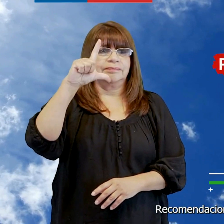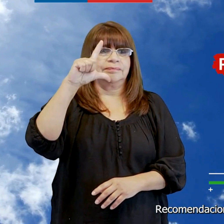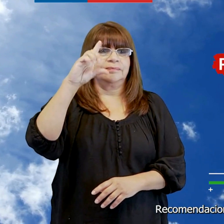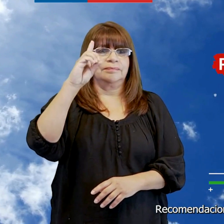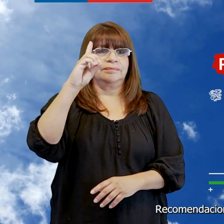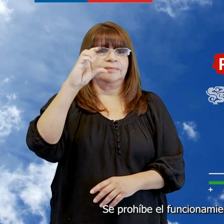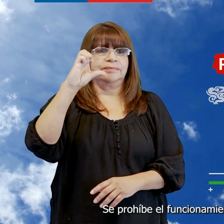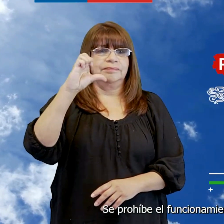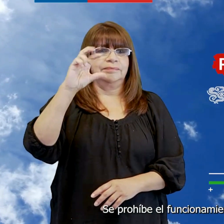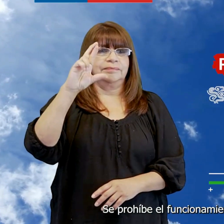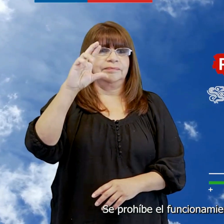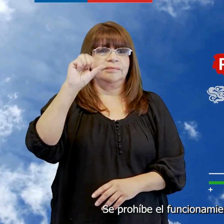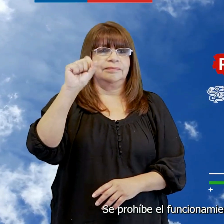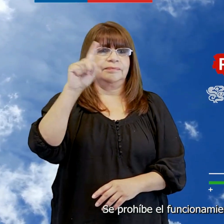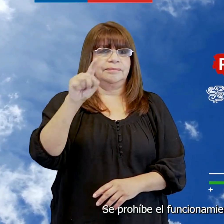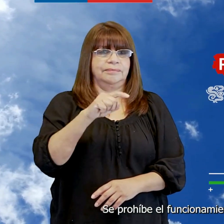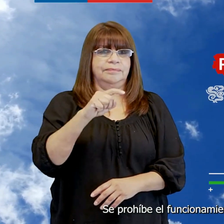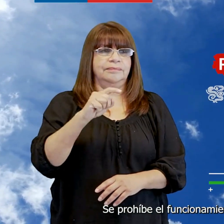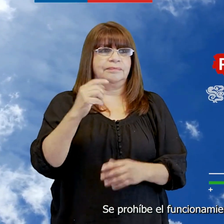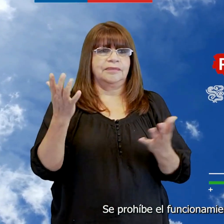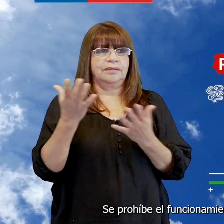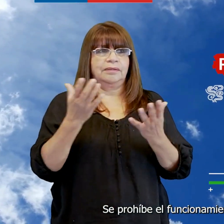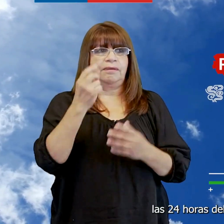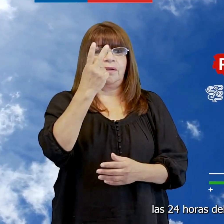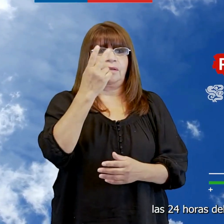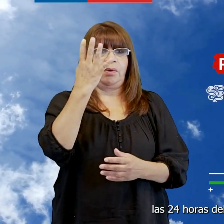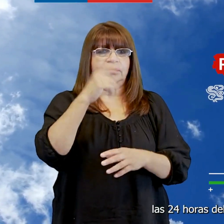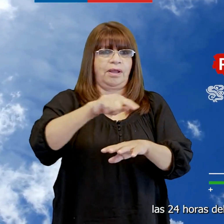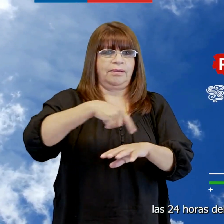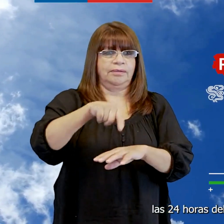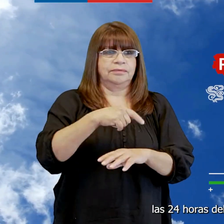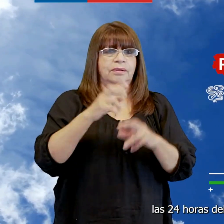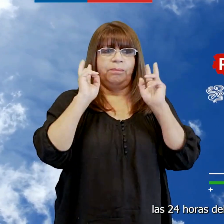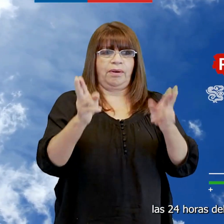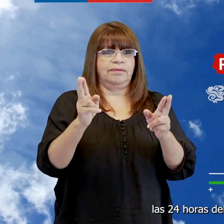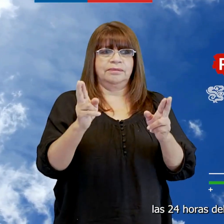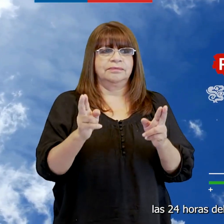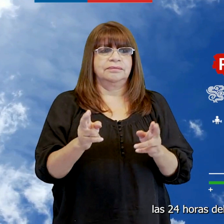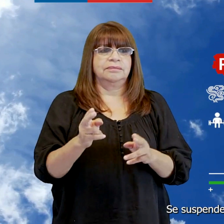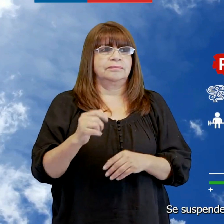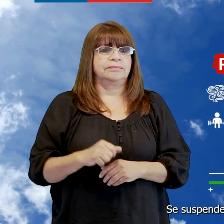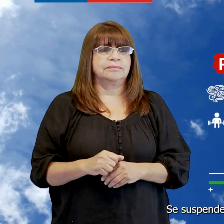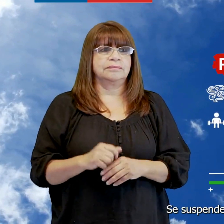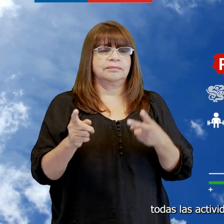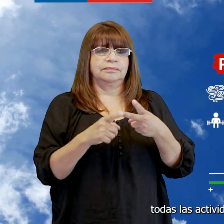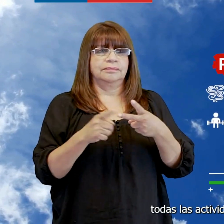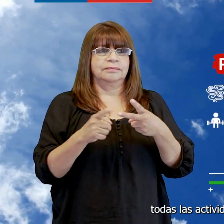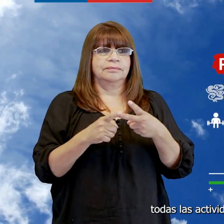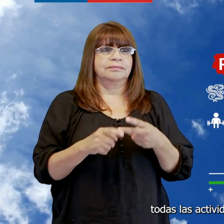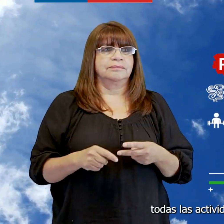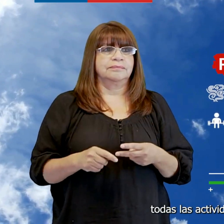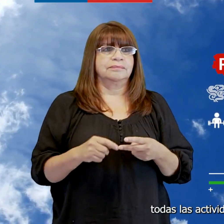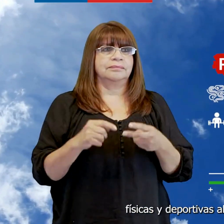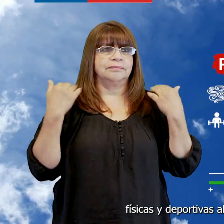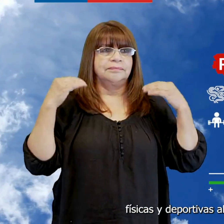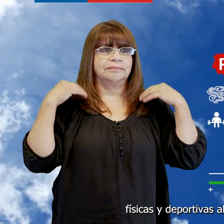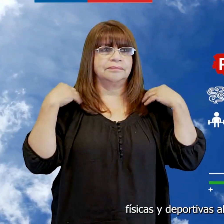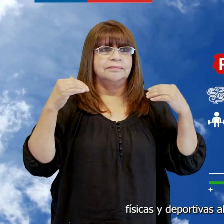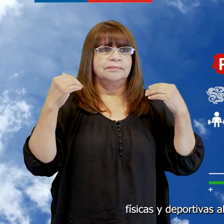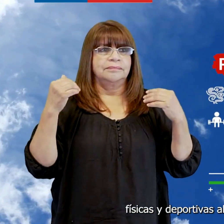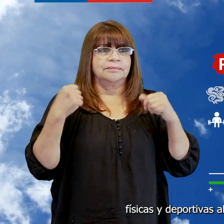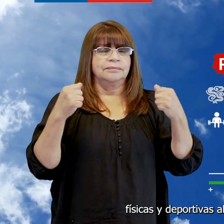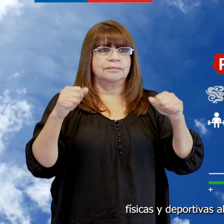Recomendaciones Se prohíbe el funcionamiento de calderas las 24 horas del día. Se suspenden todas las actividades